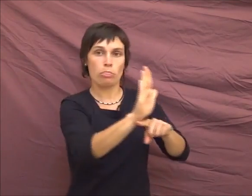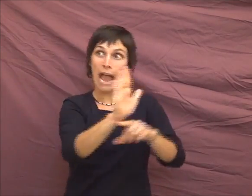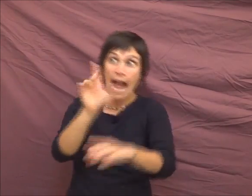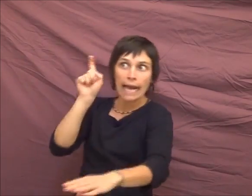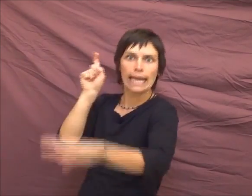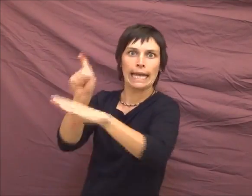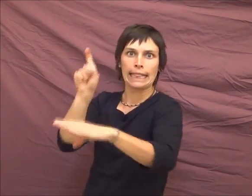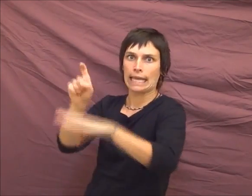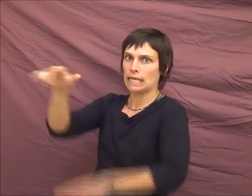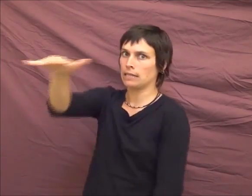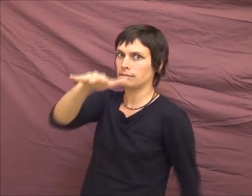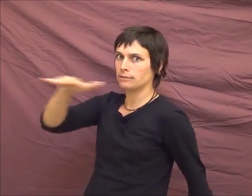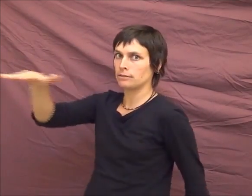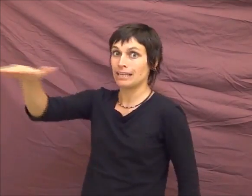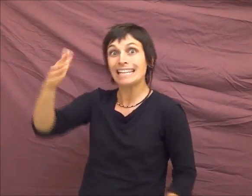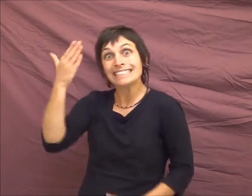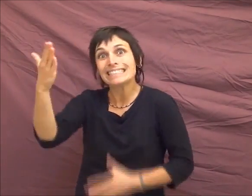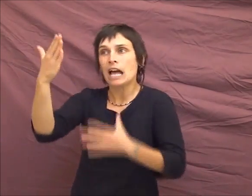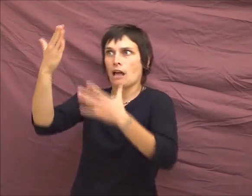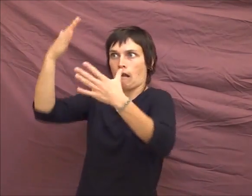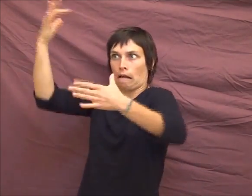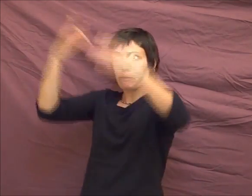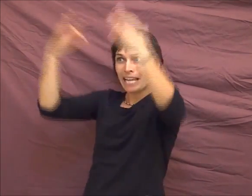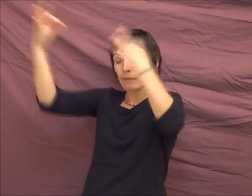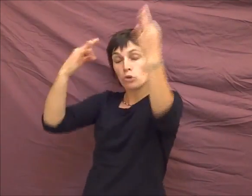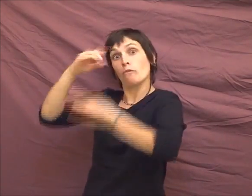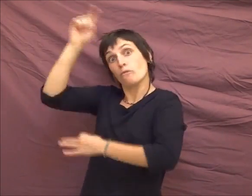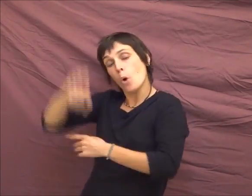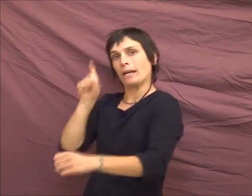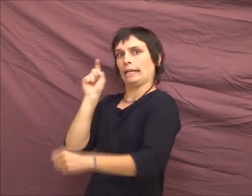dénoncer la manipulation de nos bourreaux.